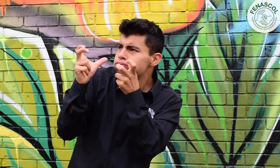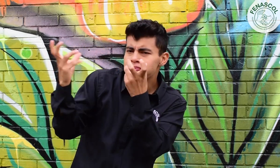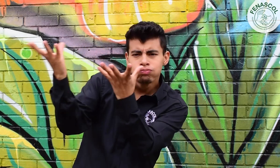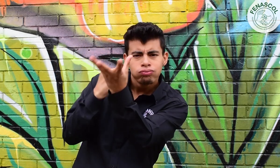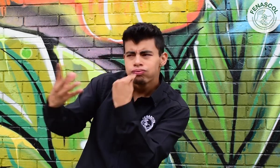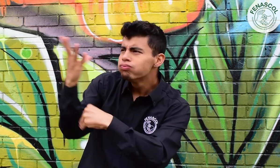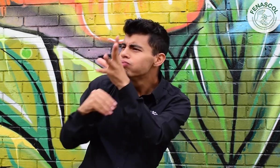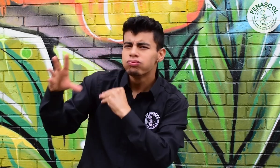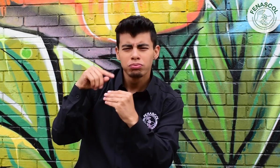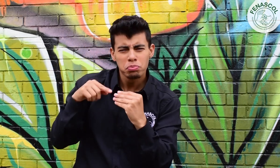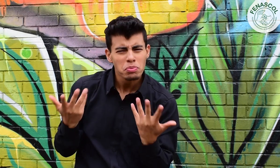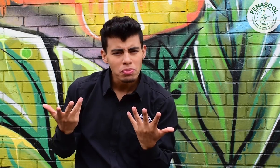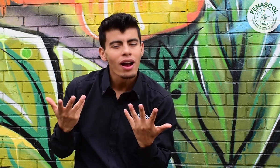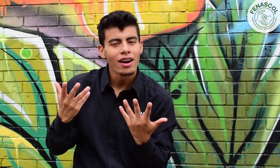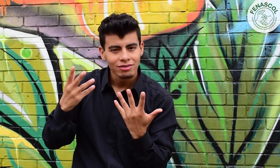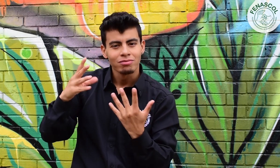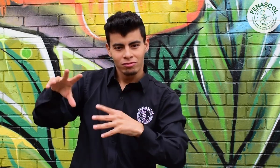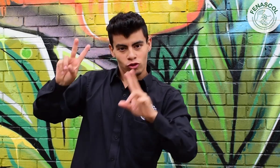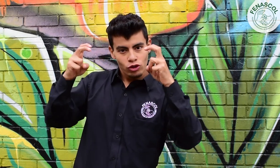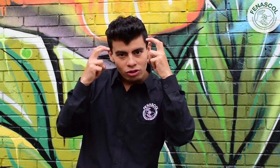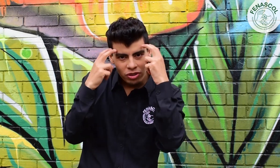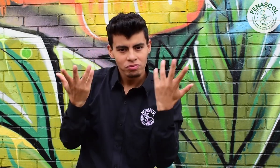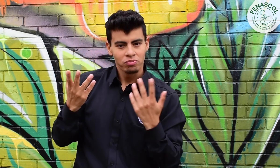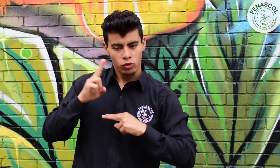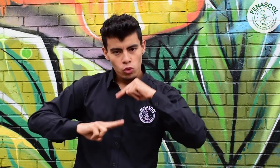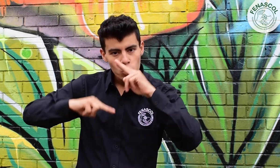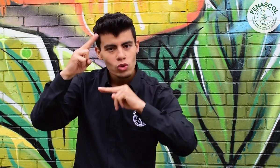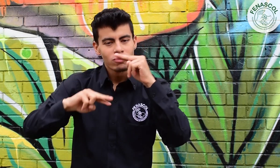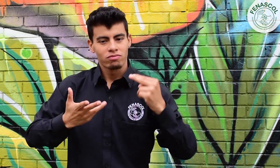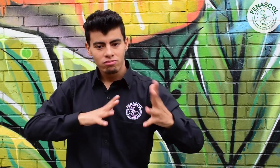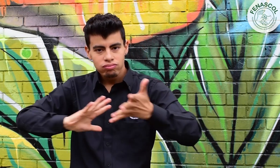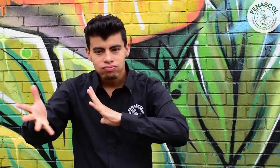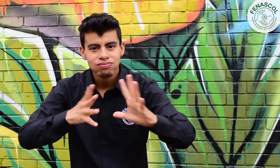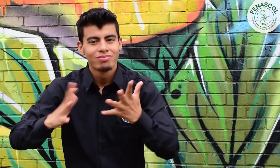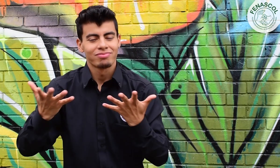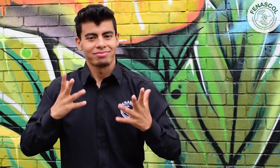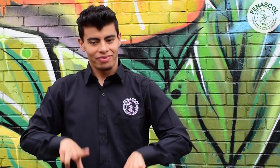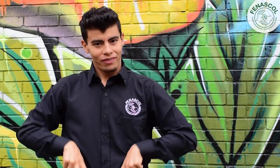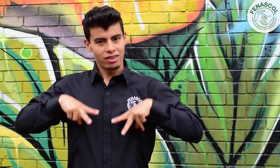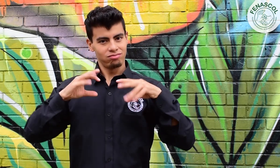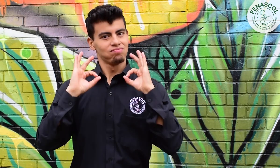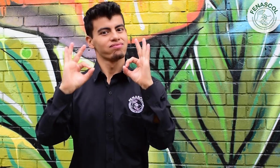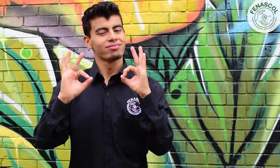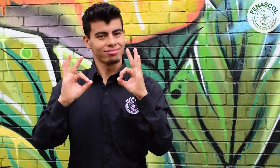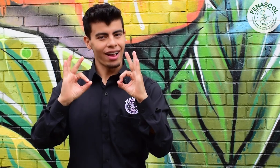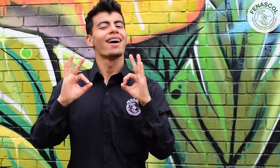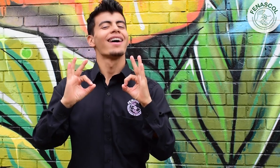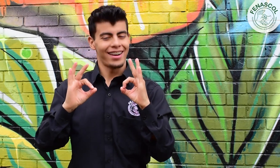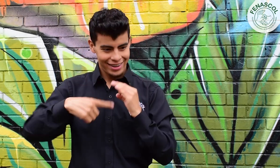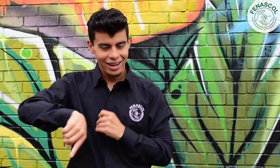usen y aporte a su calidad de vida. La adquisición y construcción de esta lengua nativa empodera a